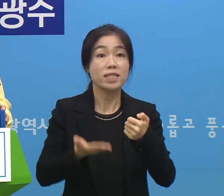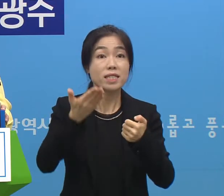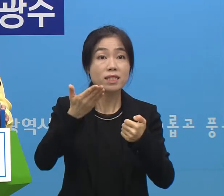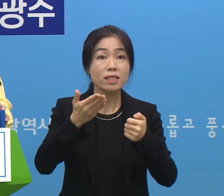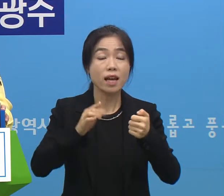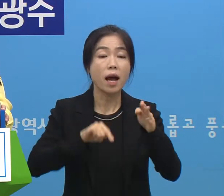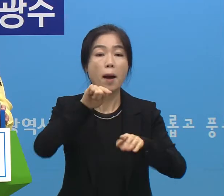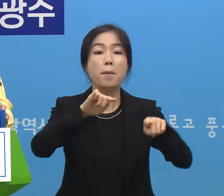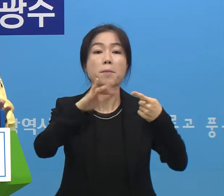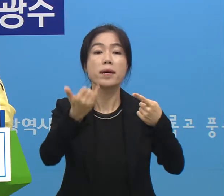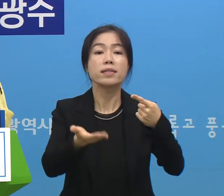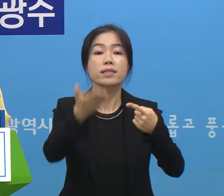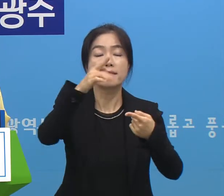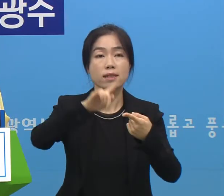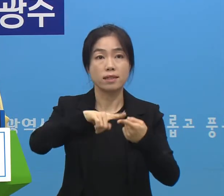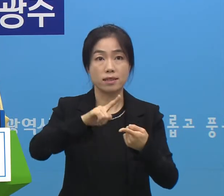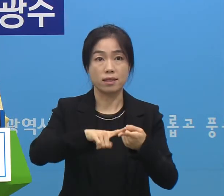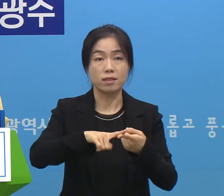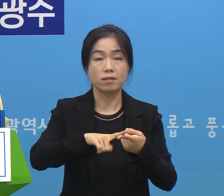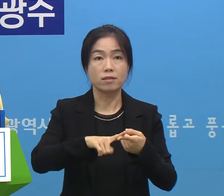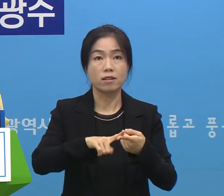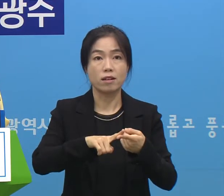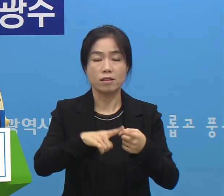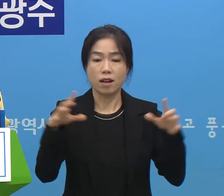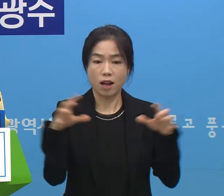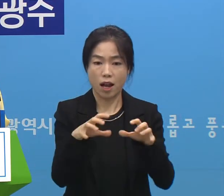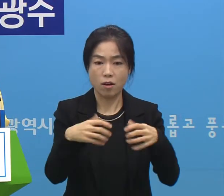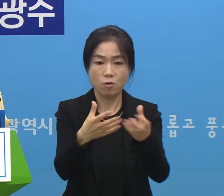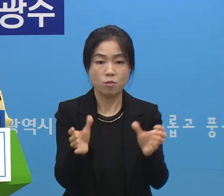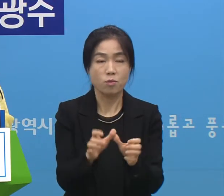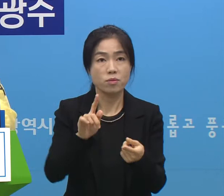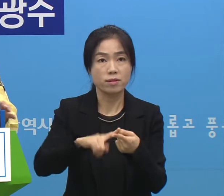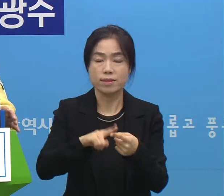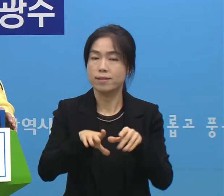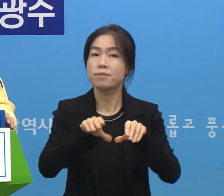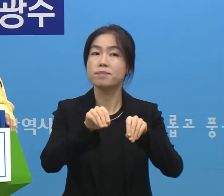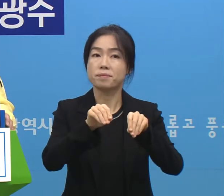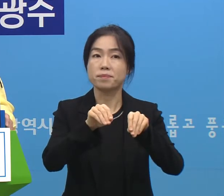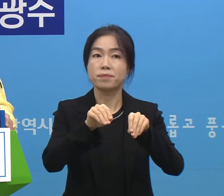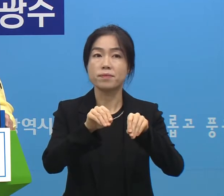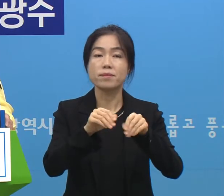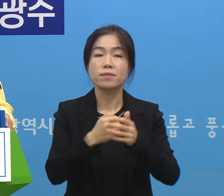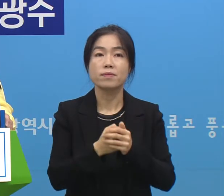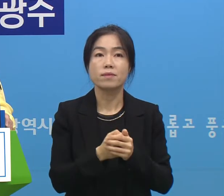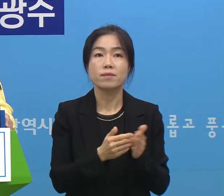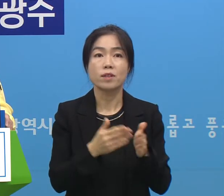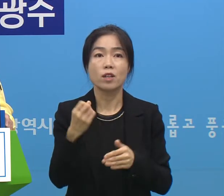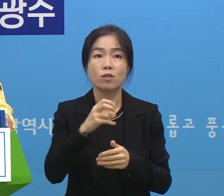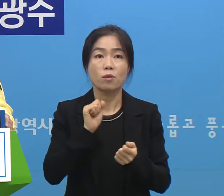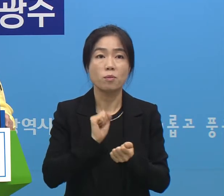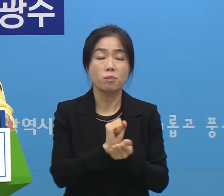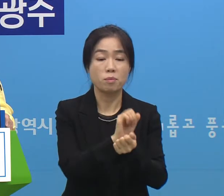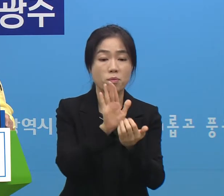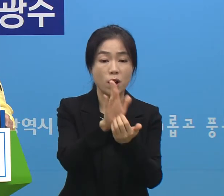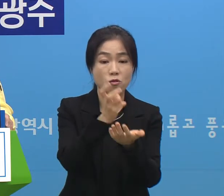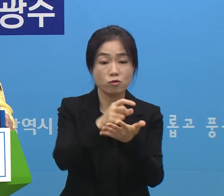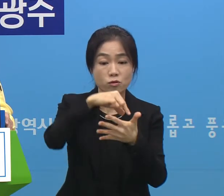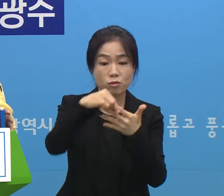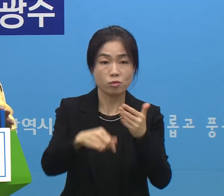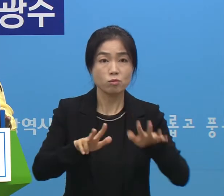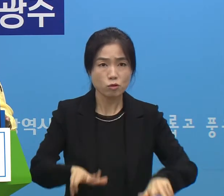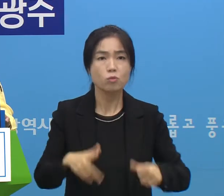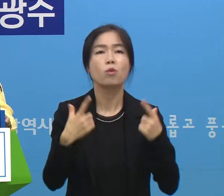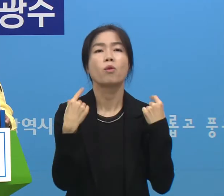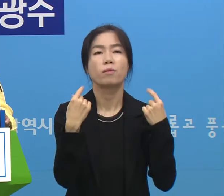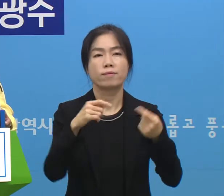100인 이상에 대한 집합이라든지 모임에 대해서는 금지가 되고 또 방역 수칙도 현재와 동일한